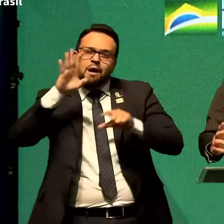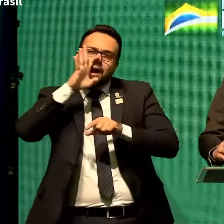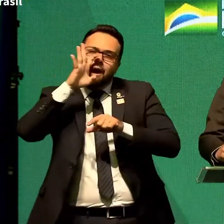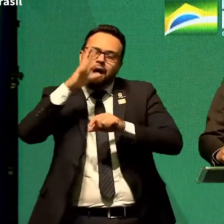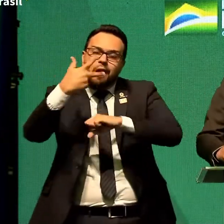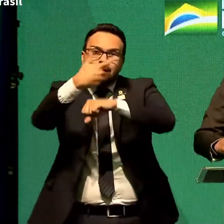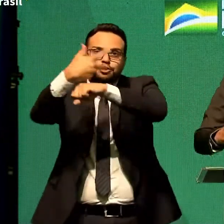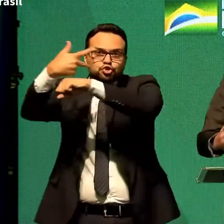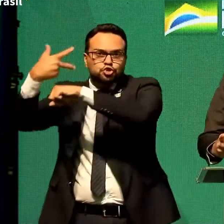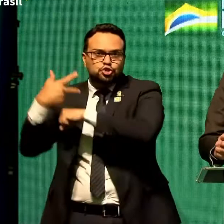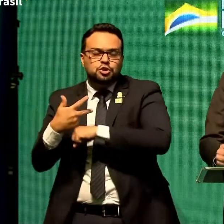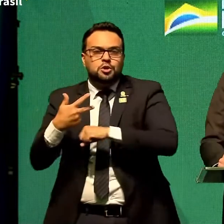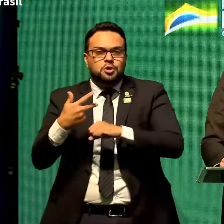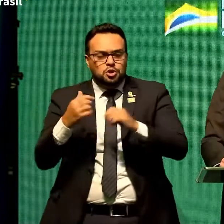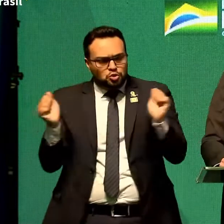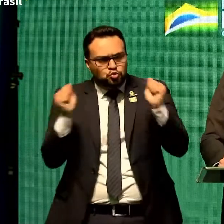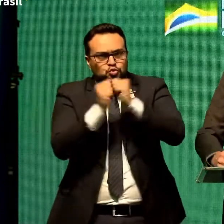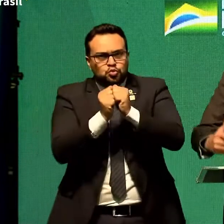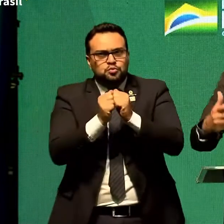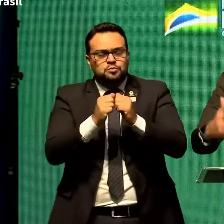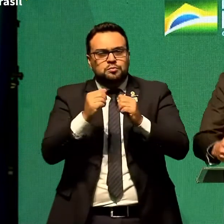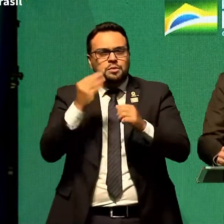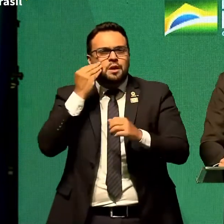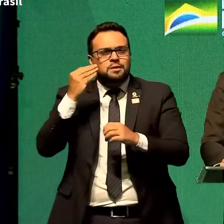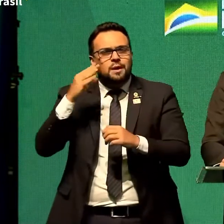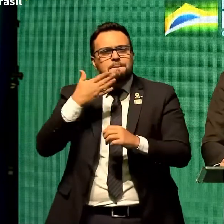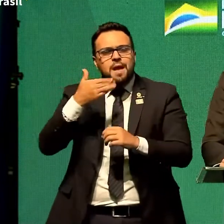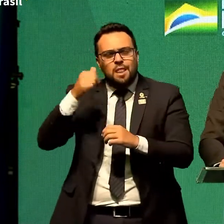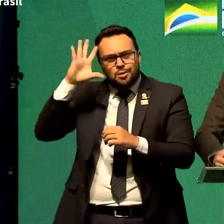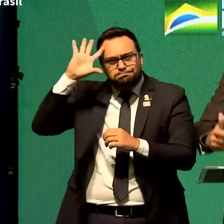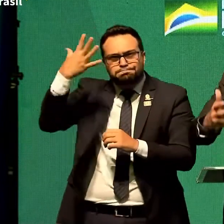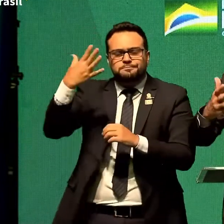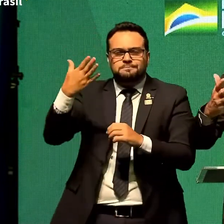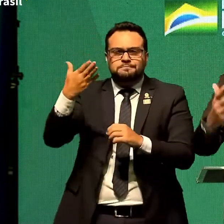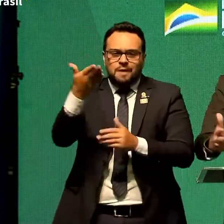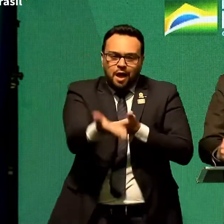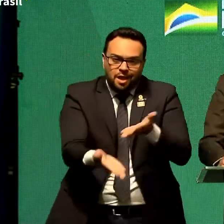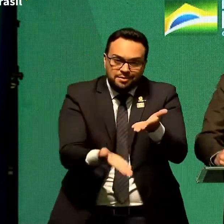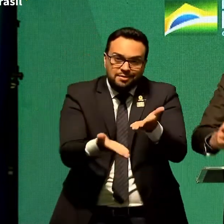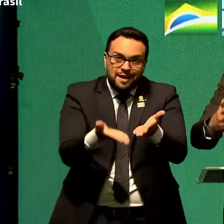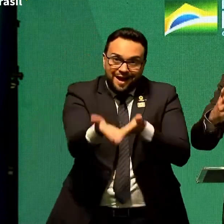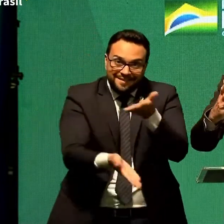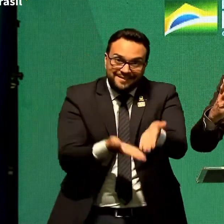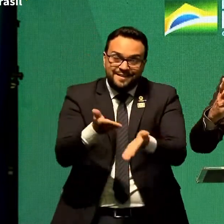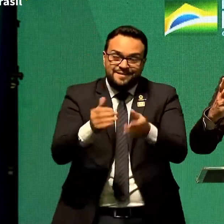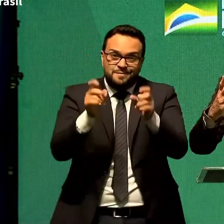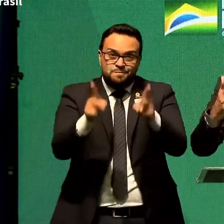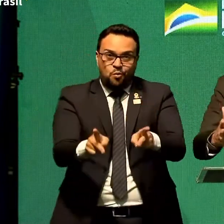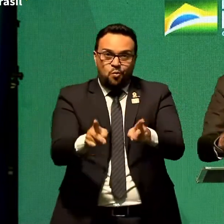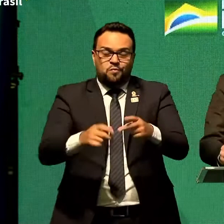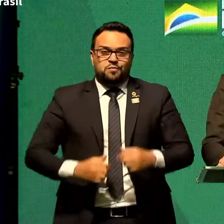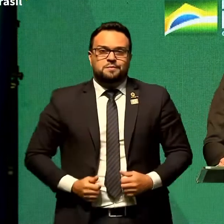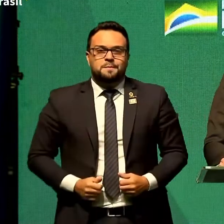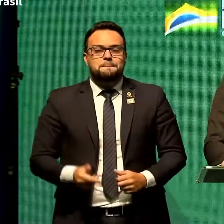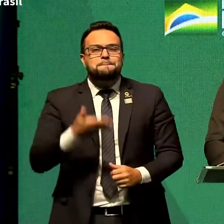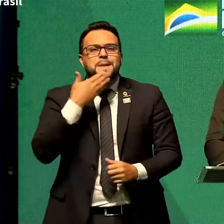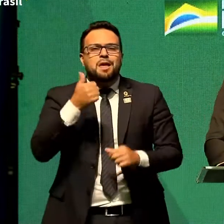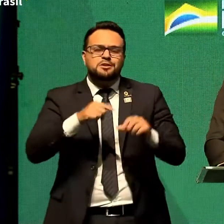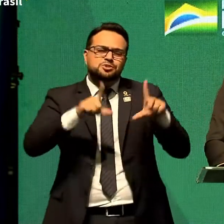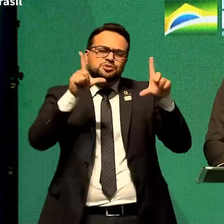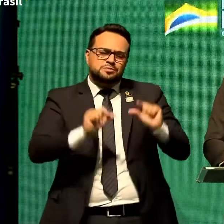juntos possamos buscar as melhores alternativas para melhor atender nosso povo para minorar a dor